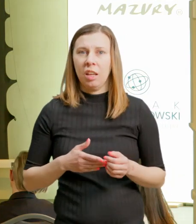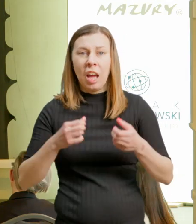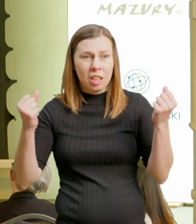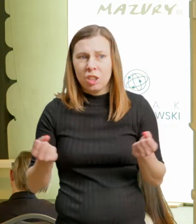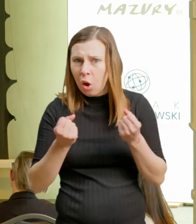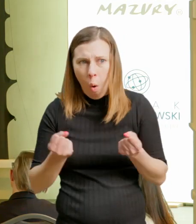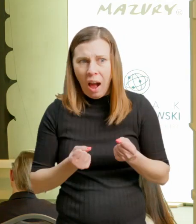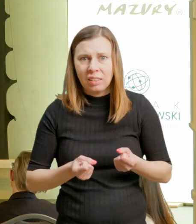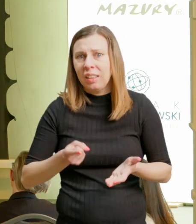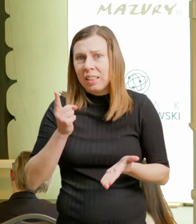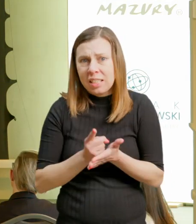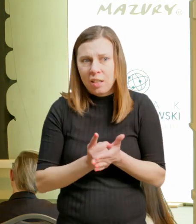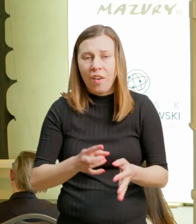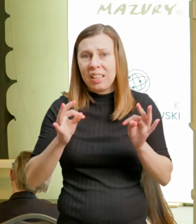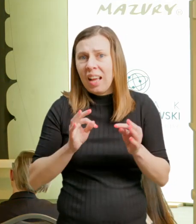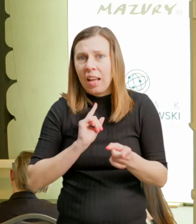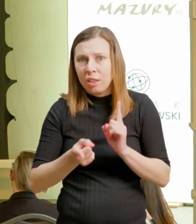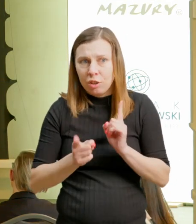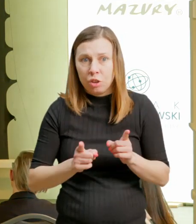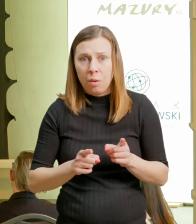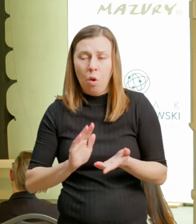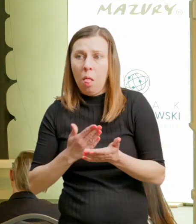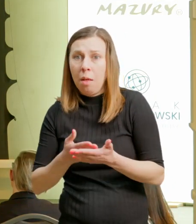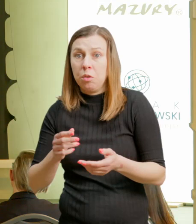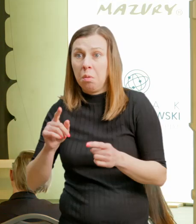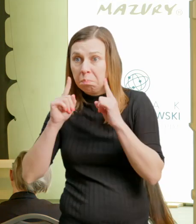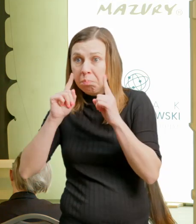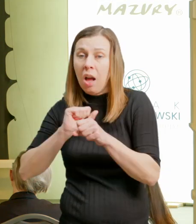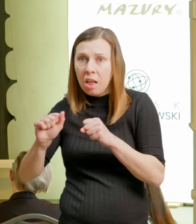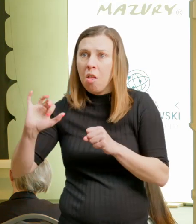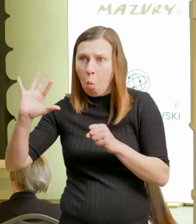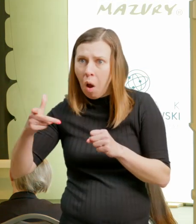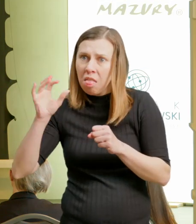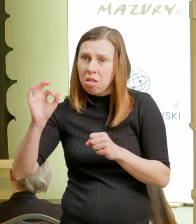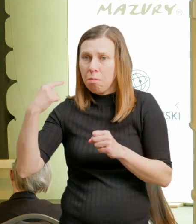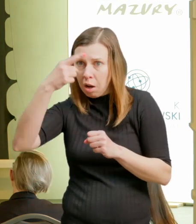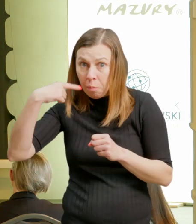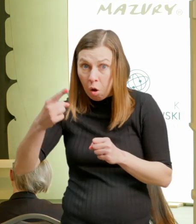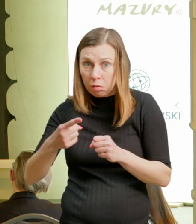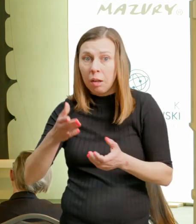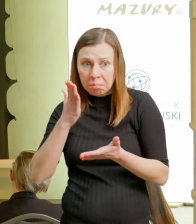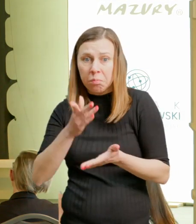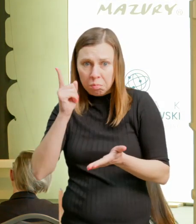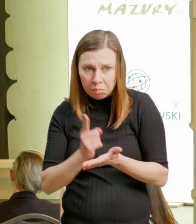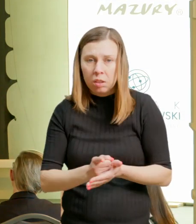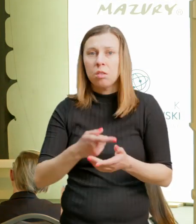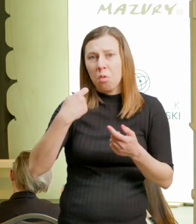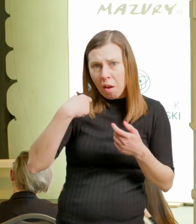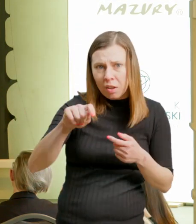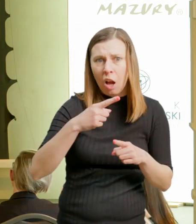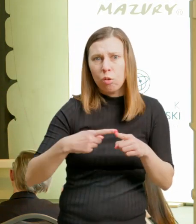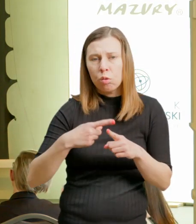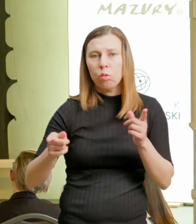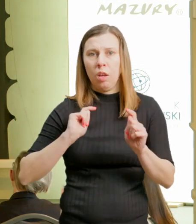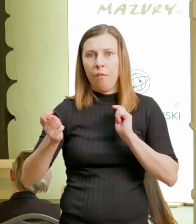wyjeżdżamy na krótkie wyjazdy. Tutaj staramy się poszukiwać takich ofert, które dają